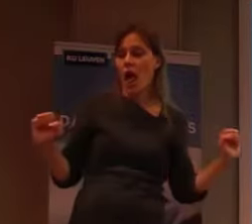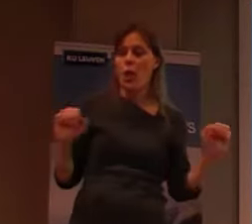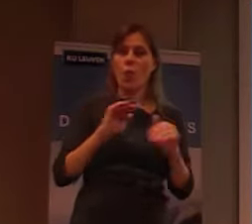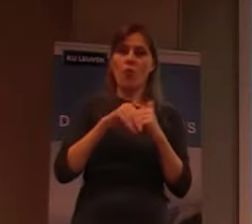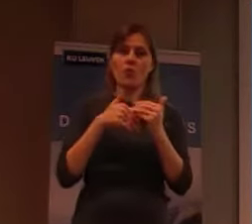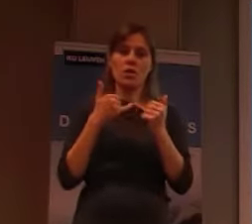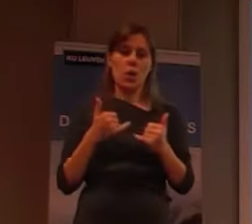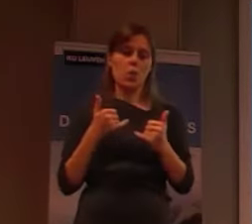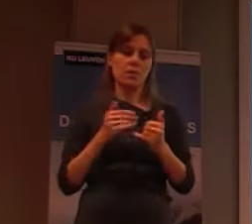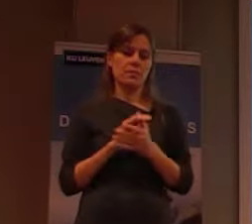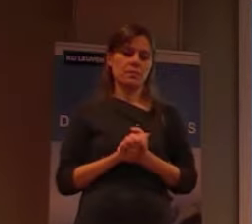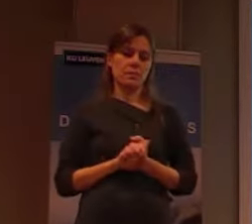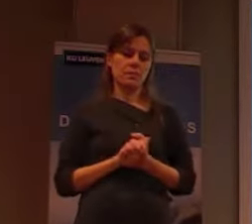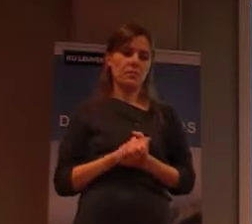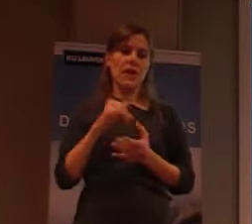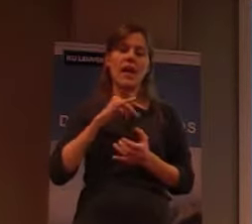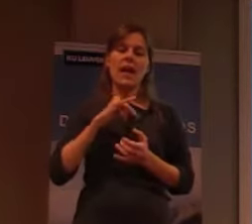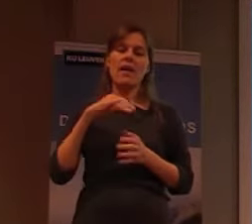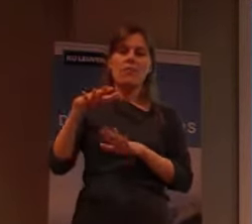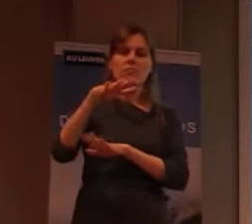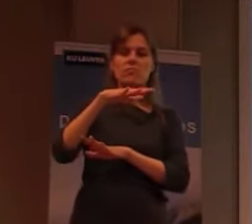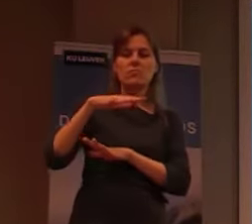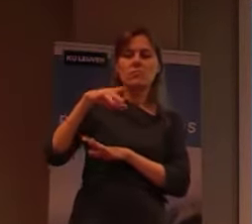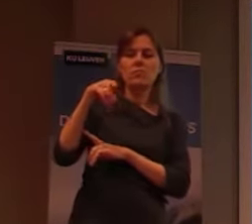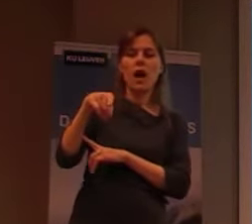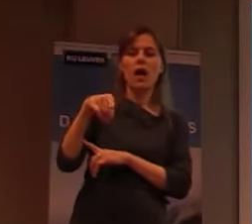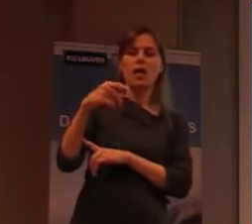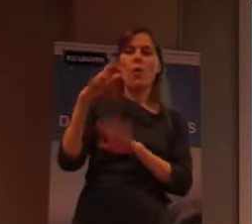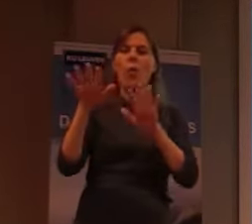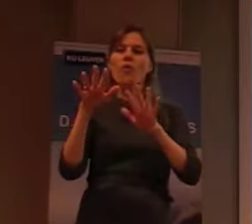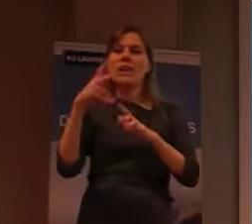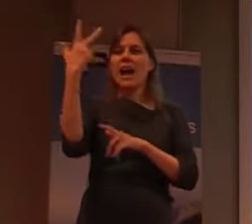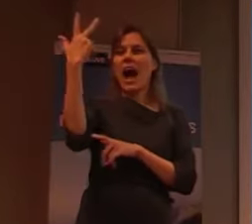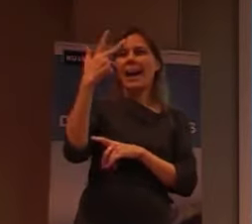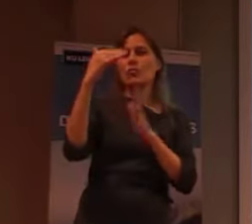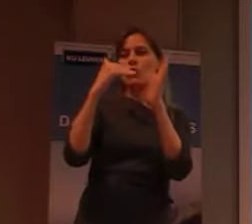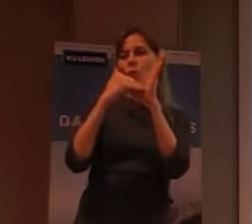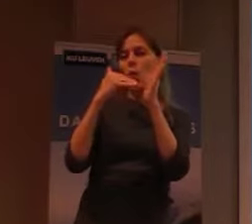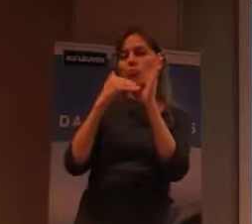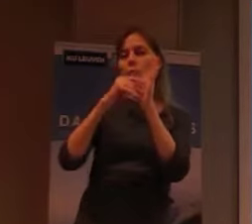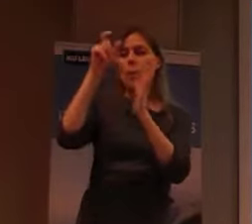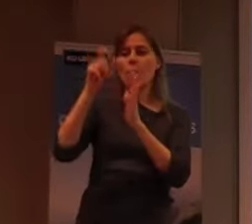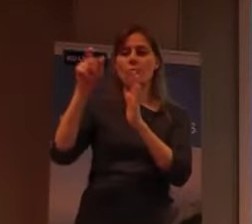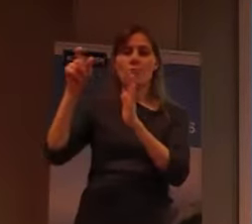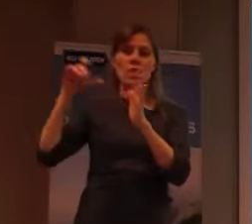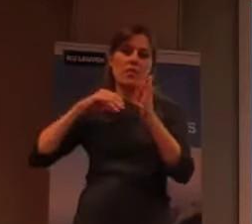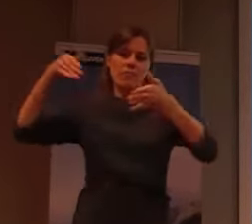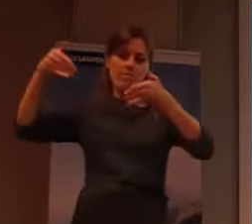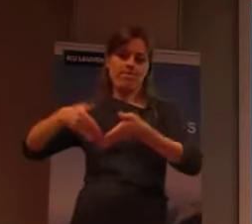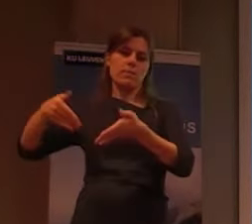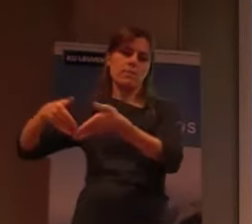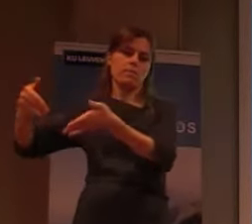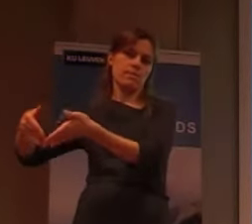dus, dat is een, dat is een site, waar dat er ongeveer, 8000 mensen begraven zijn. het is gesitueerd, op een